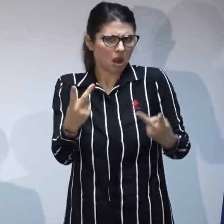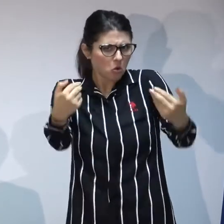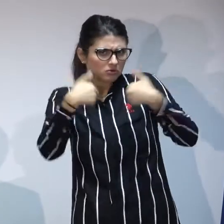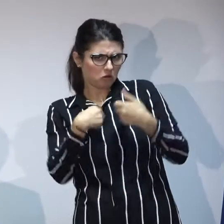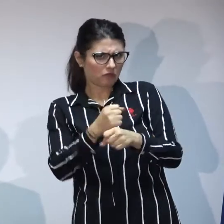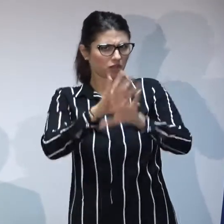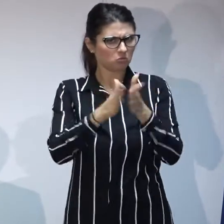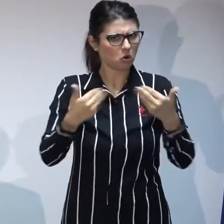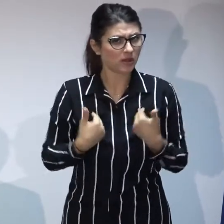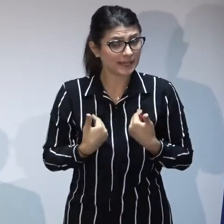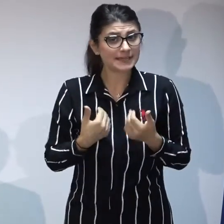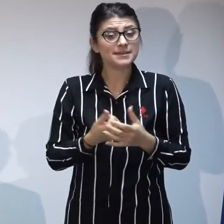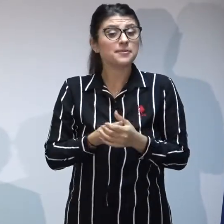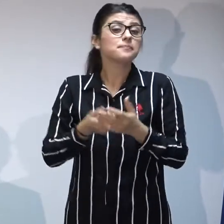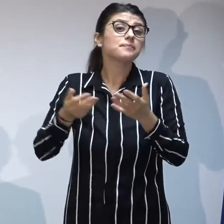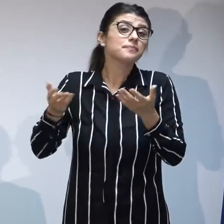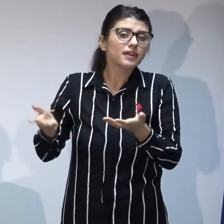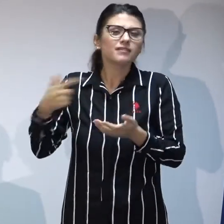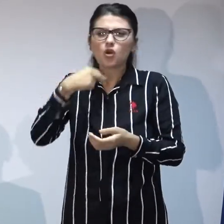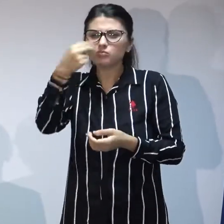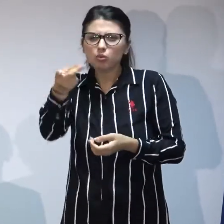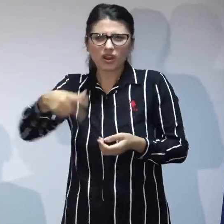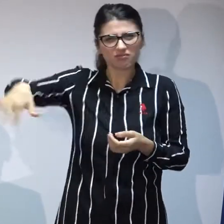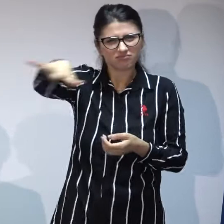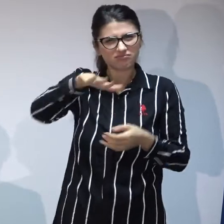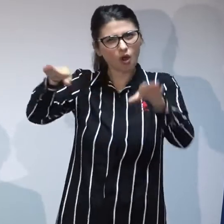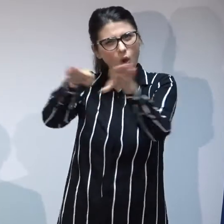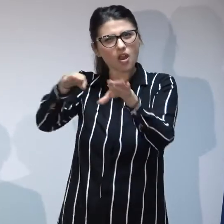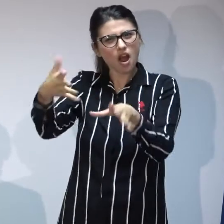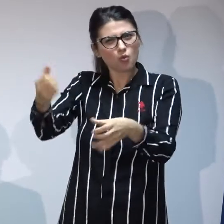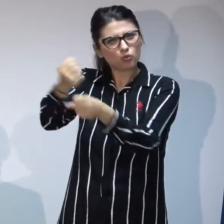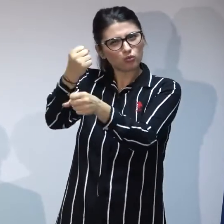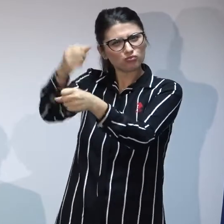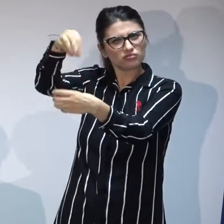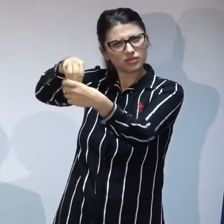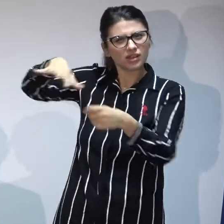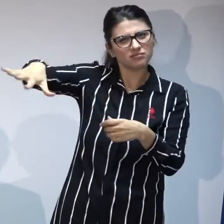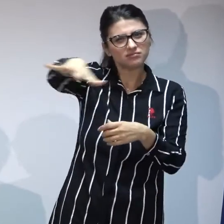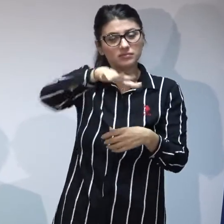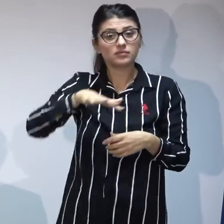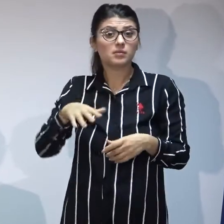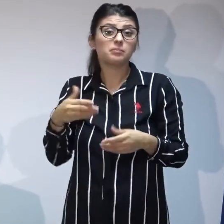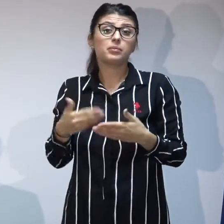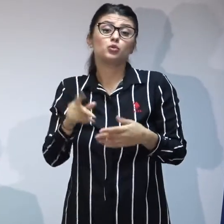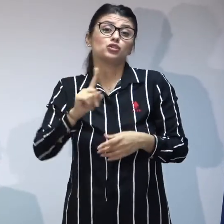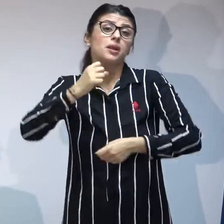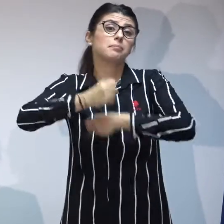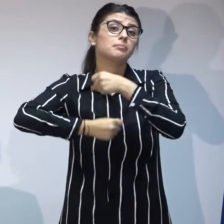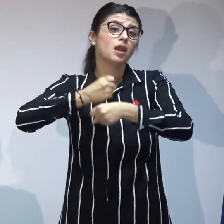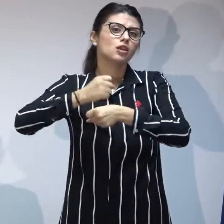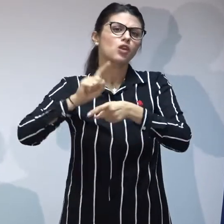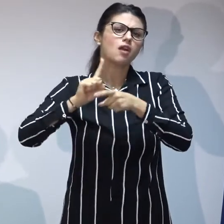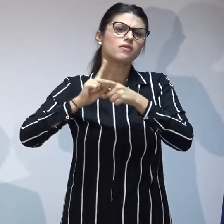țin să le reamintesc colegilor că funcția sau profesia de manager de